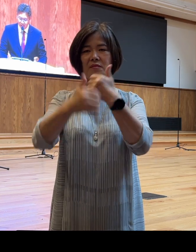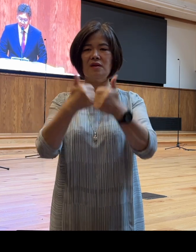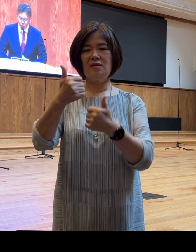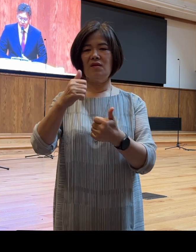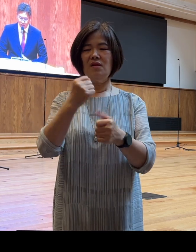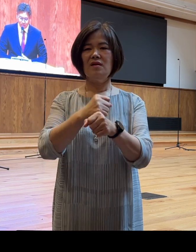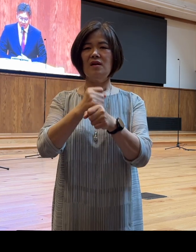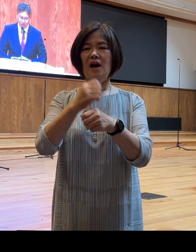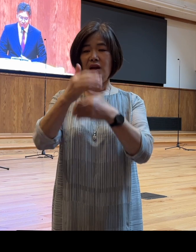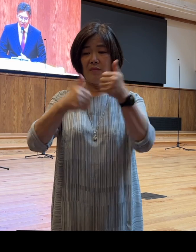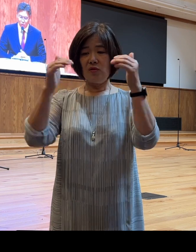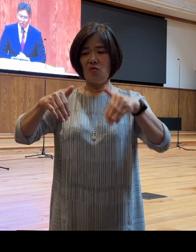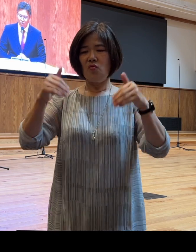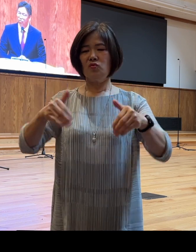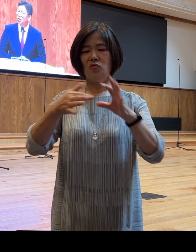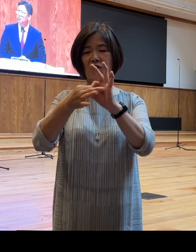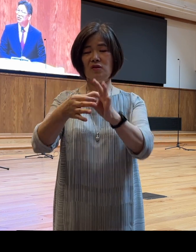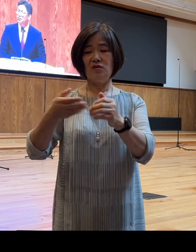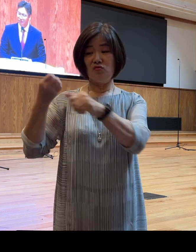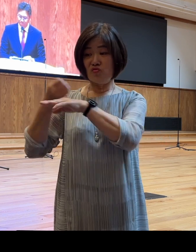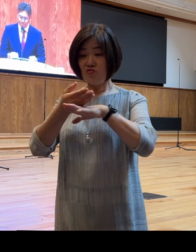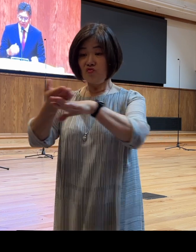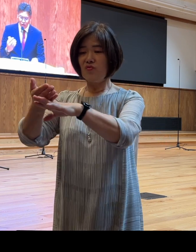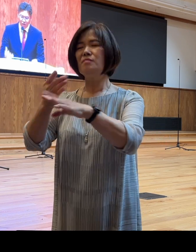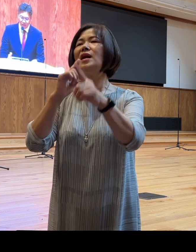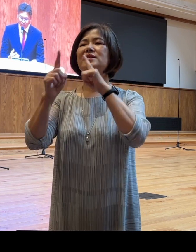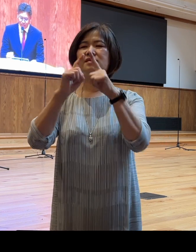통해서 하신 말씀을 기록하고 있는데요 이렇게 말씀합니다